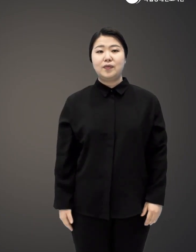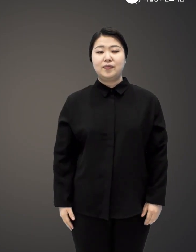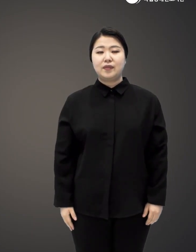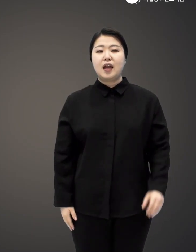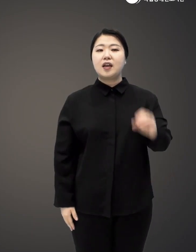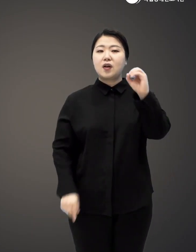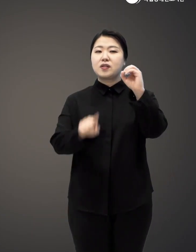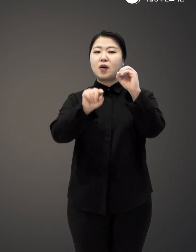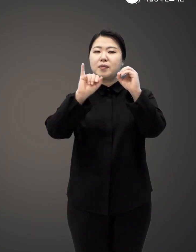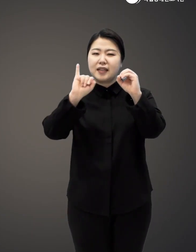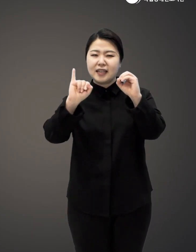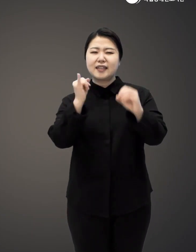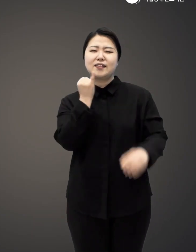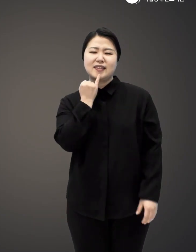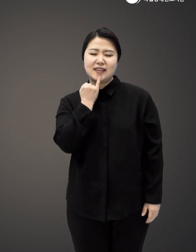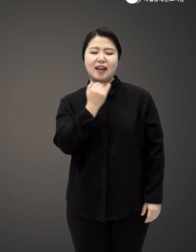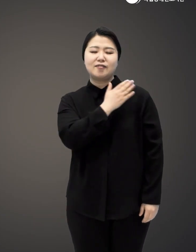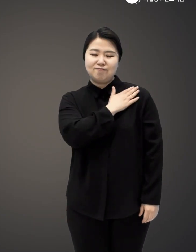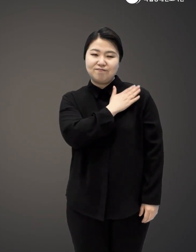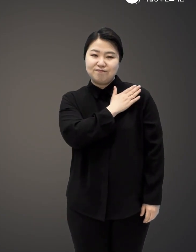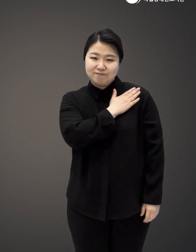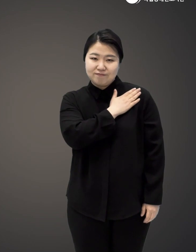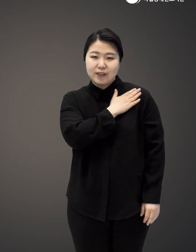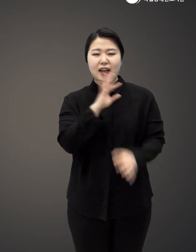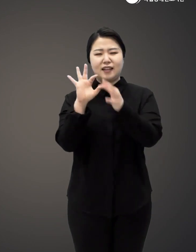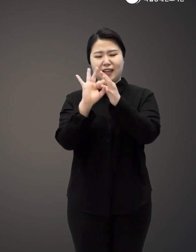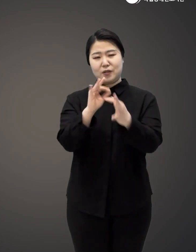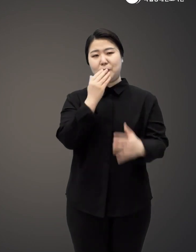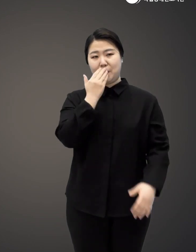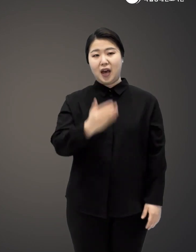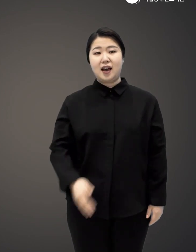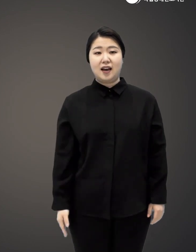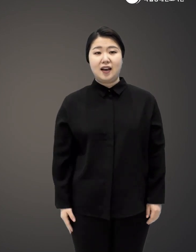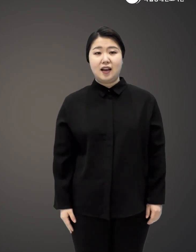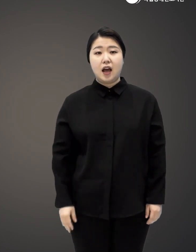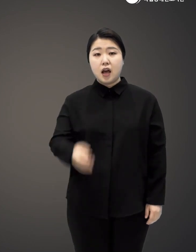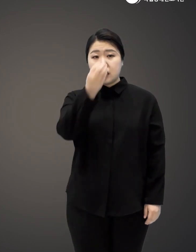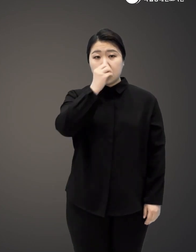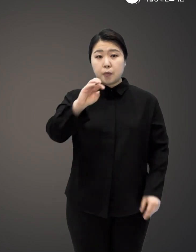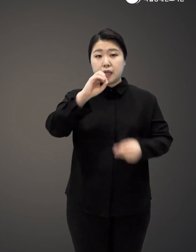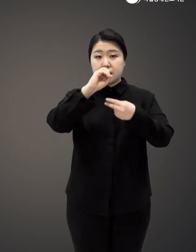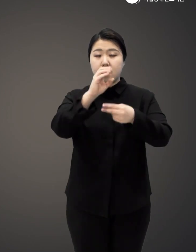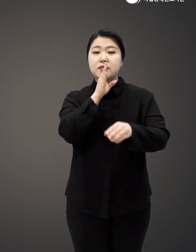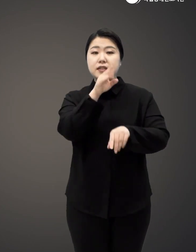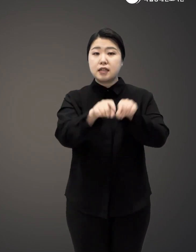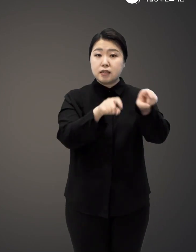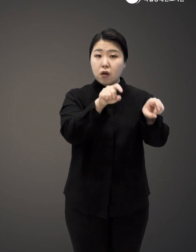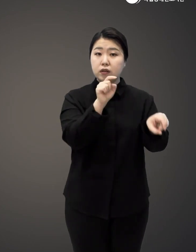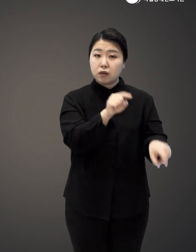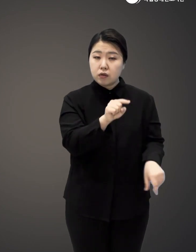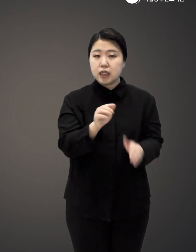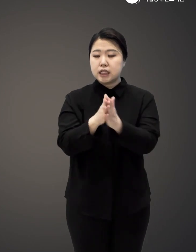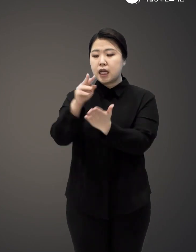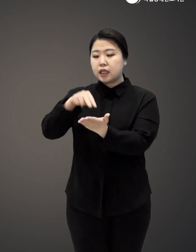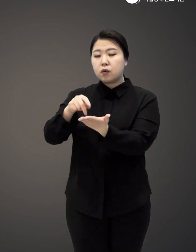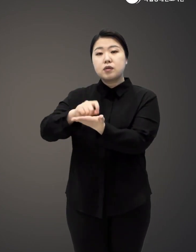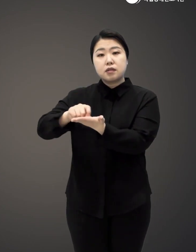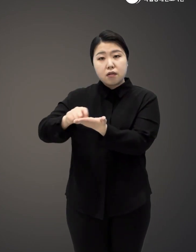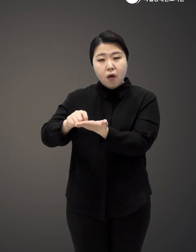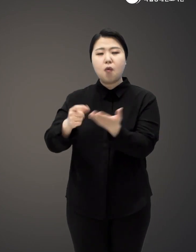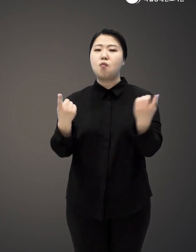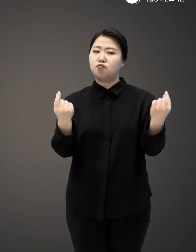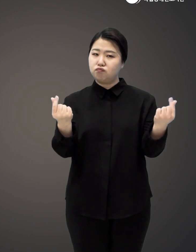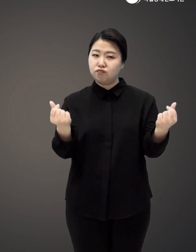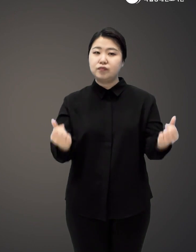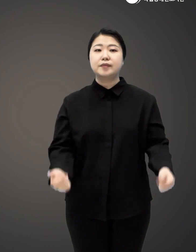무엇보다 지치지 않고 계속할 수 있다 그래서 제로 웨이스트 실천은 책을 읽고 글을 쓰는